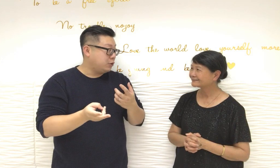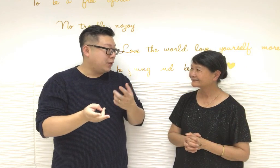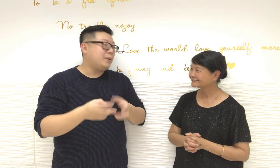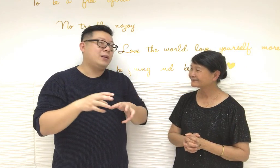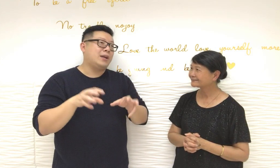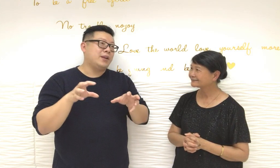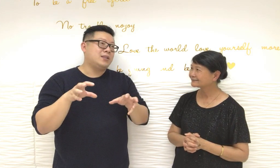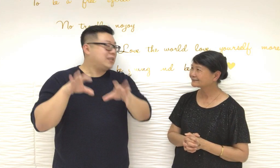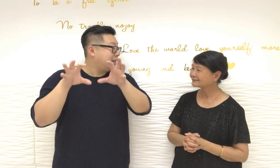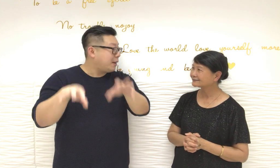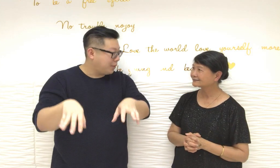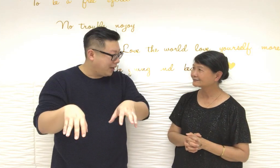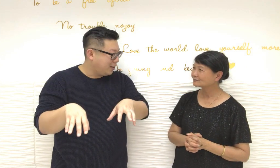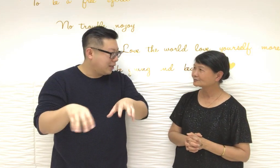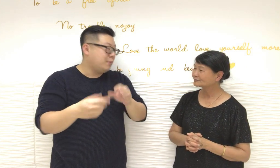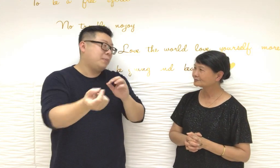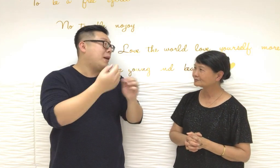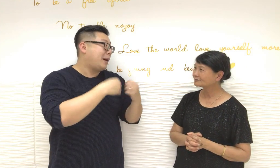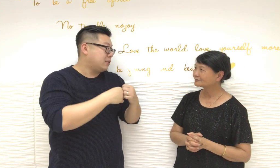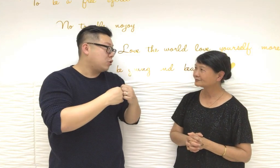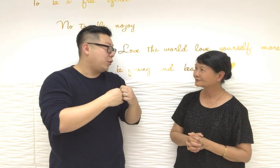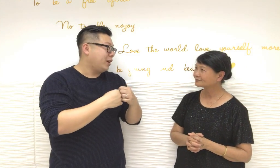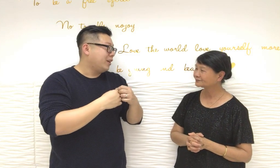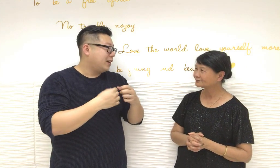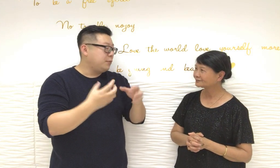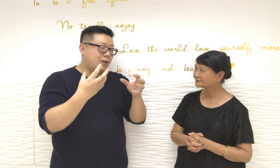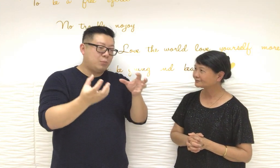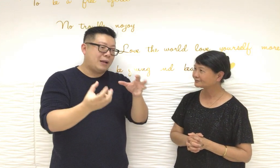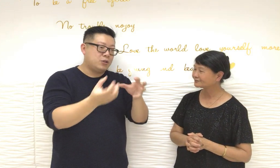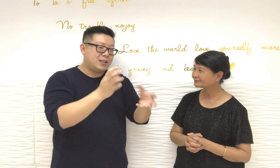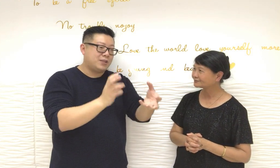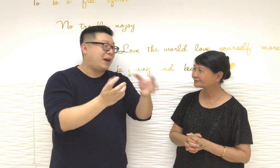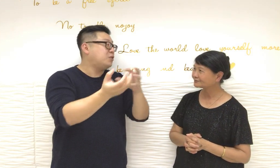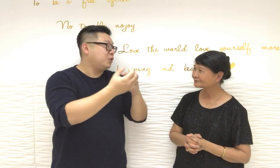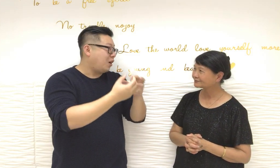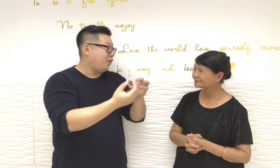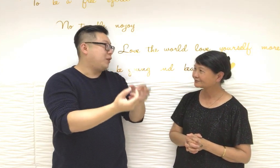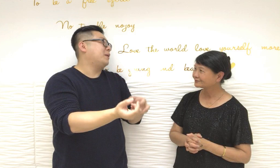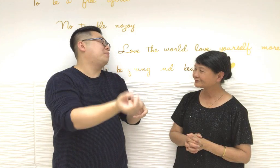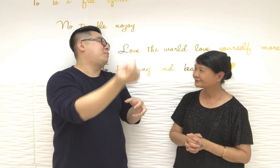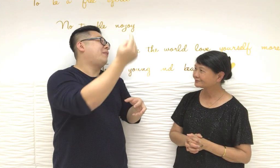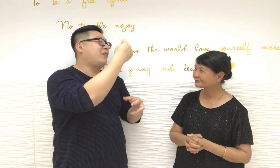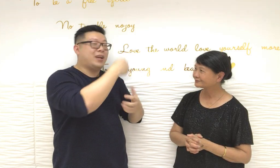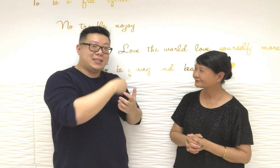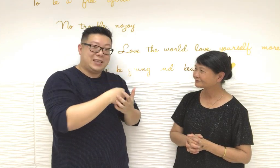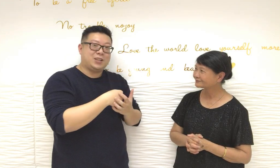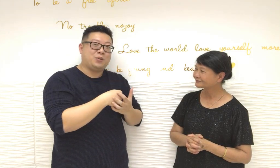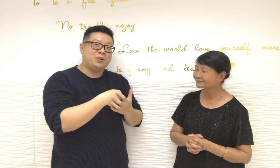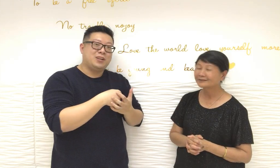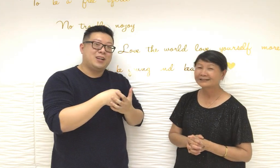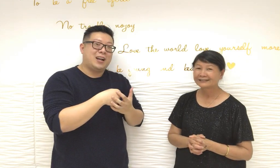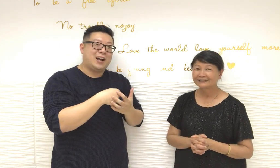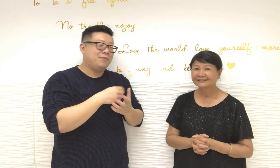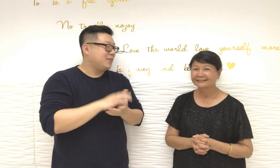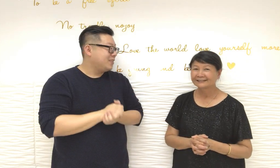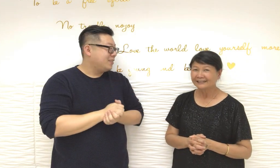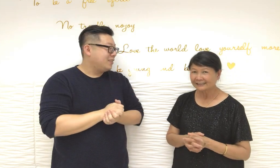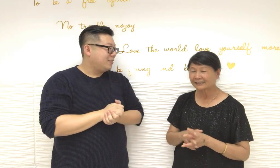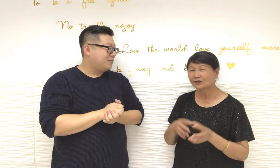象因為有些人呢就經常吸的東西那未必是噴水的如果有噴水的東西就反轉它噴回自己是的你都